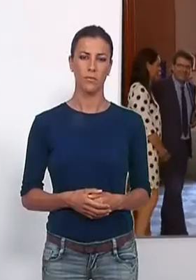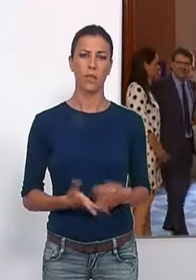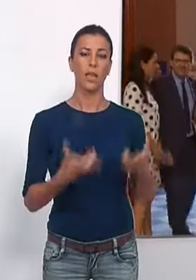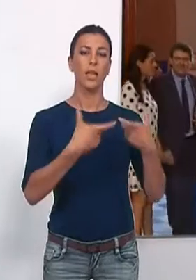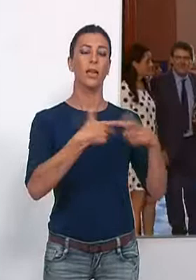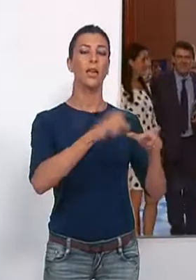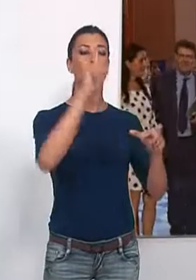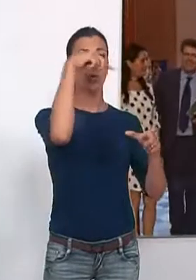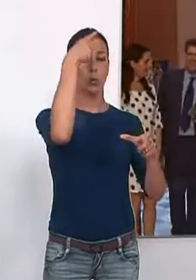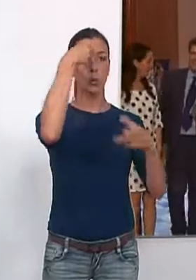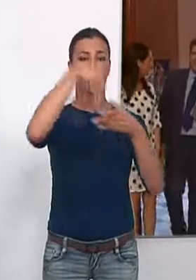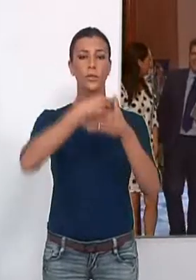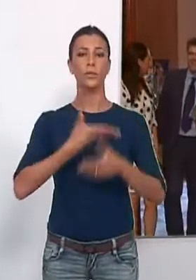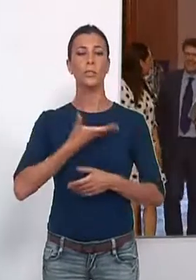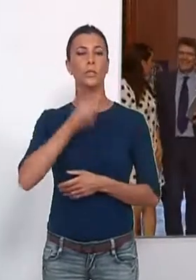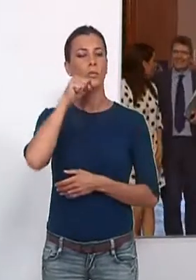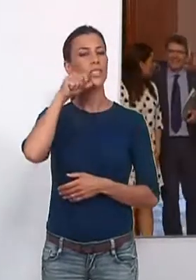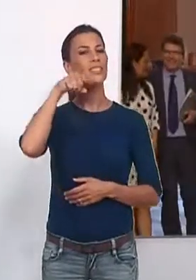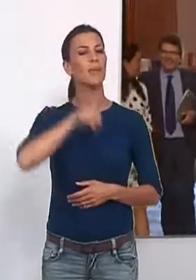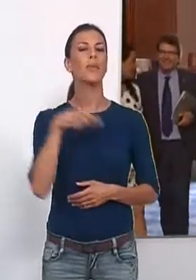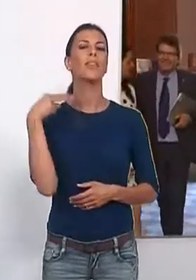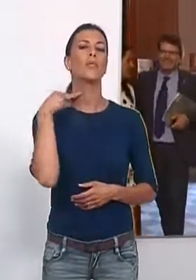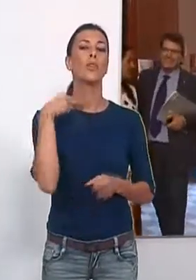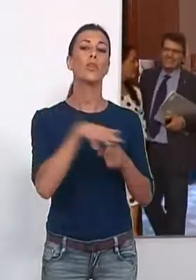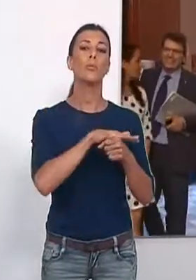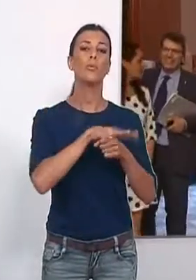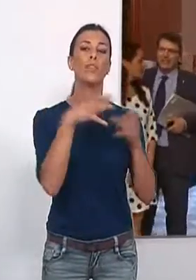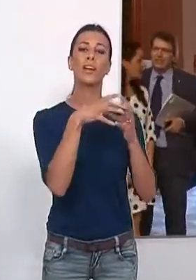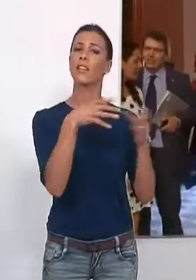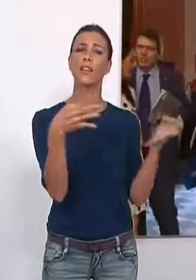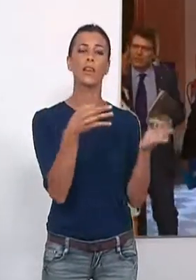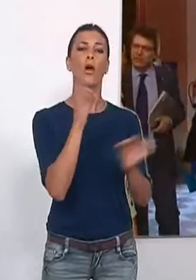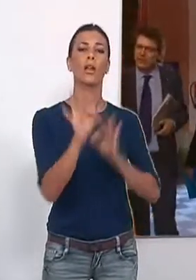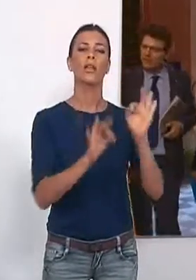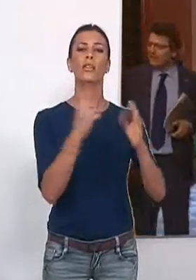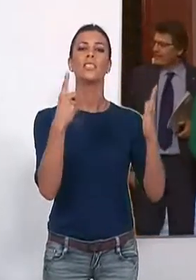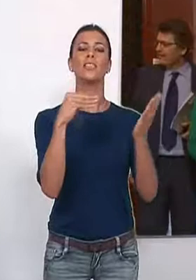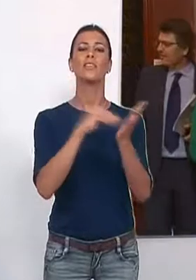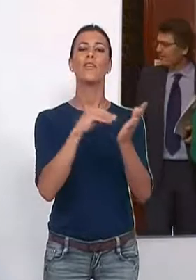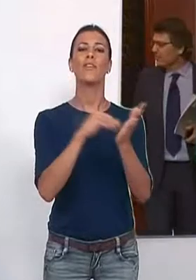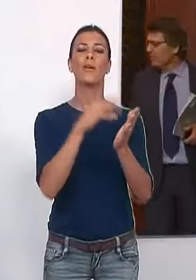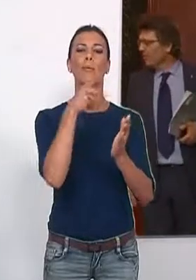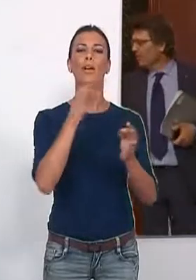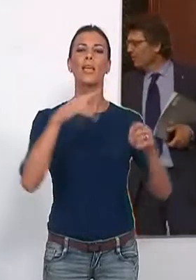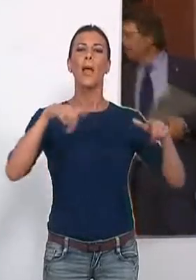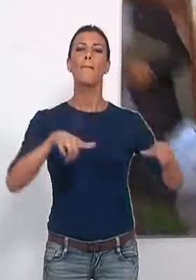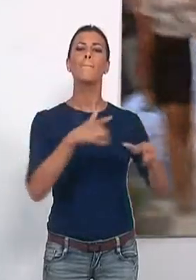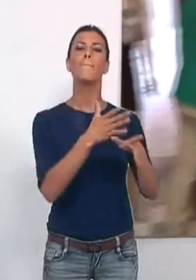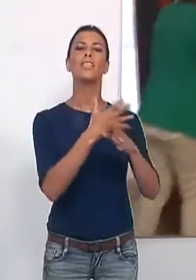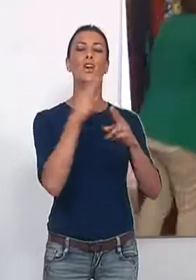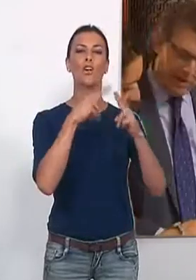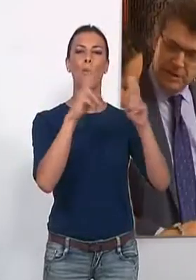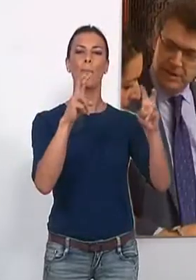El área de cultura del Ayuntamiento de Montreal y la Diputación Provincial de Granada organizan la sexta edición de los patios